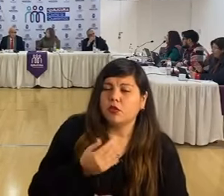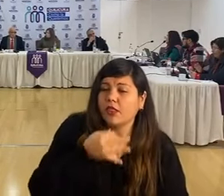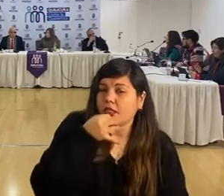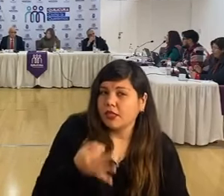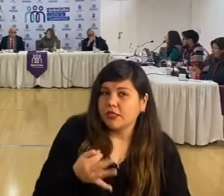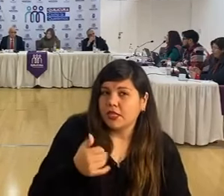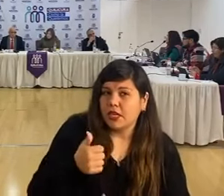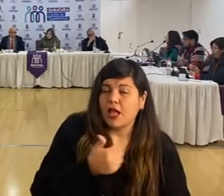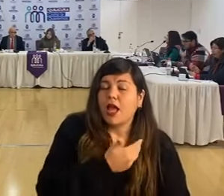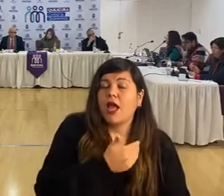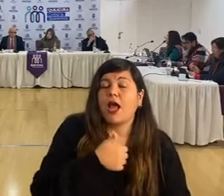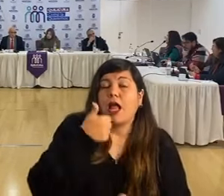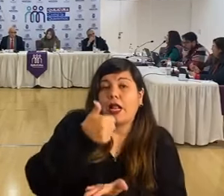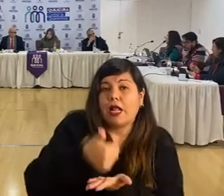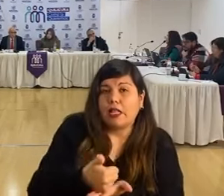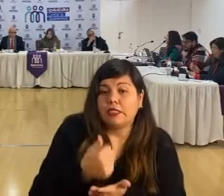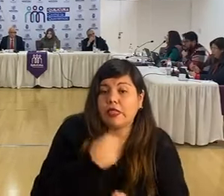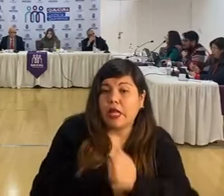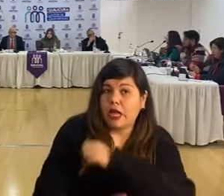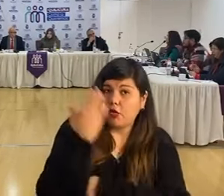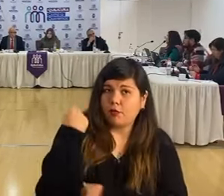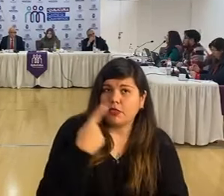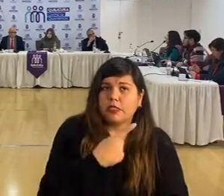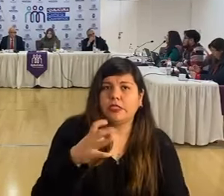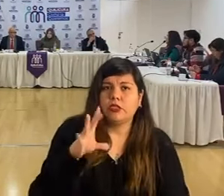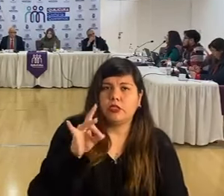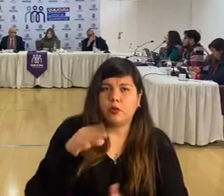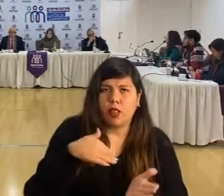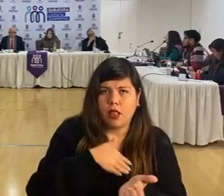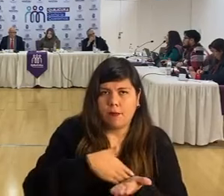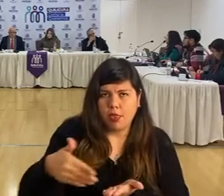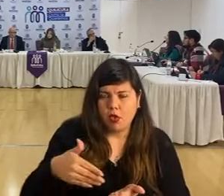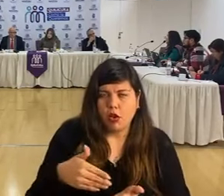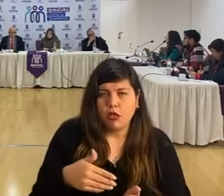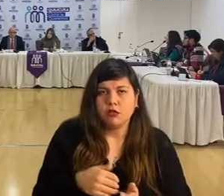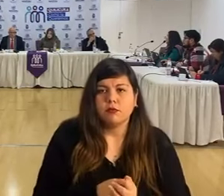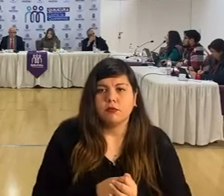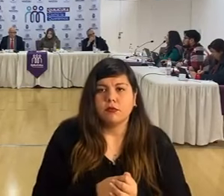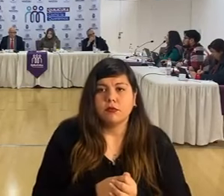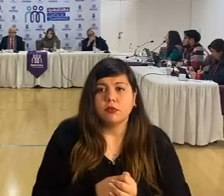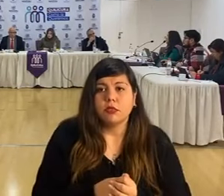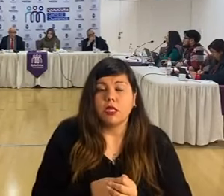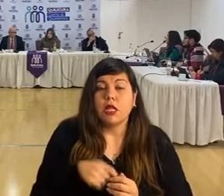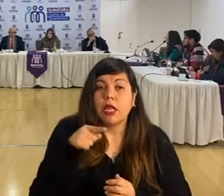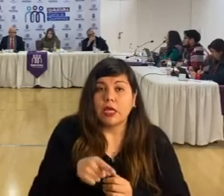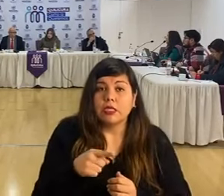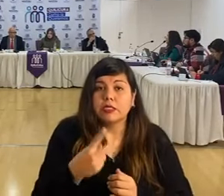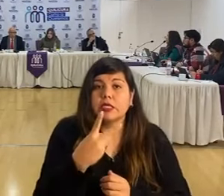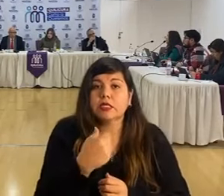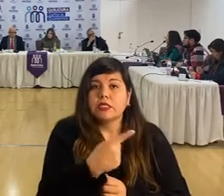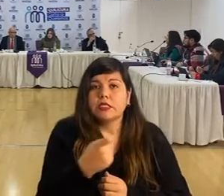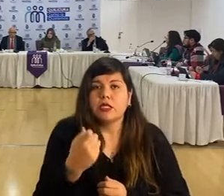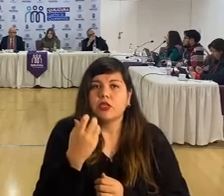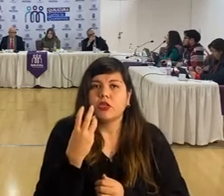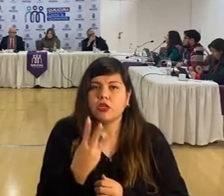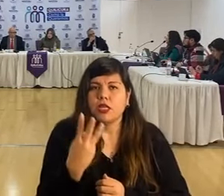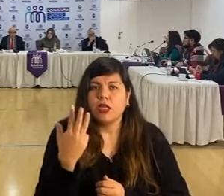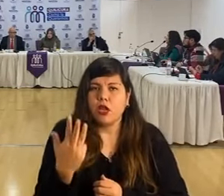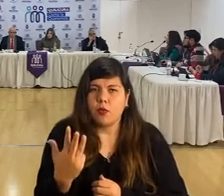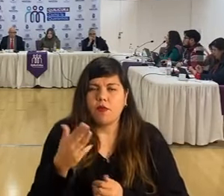la palabra a la alcaldesa con respecto a sí. El año pasado fueron 150 millones, los cuales fueron a juzgar 139 millones.